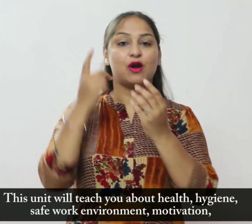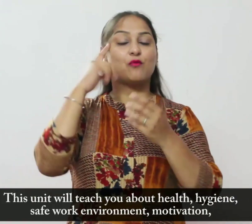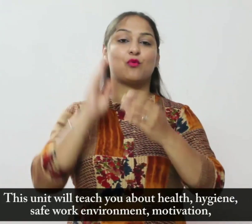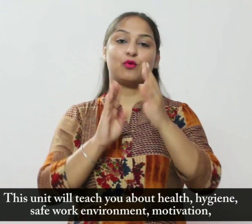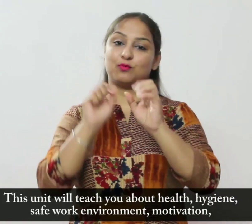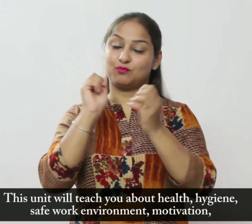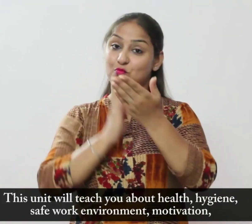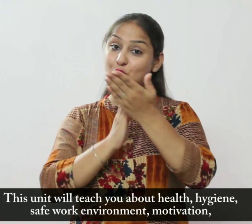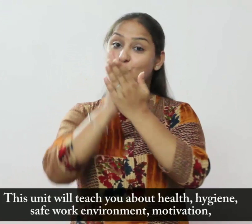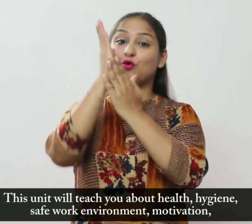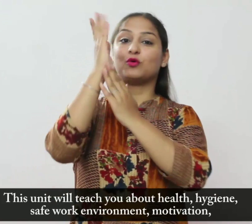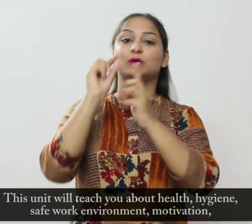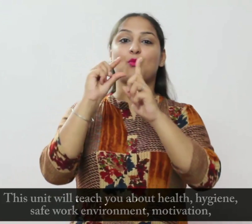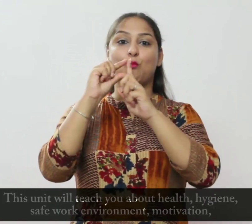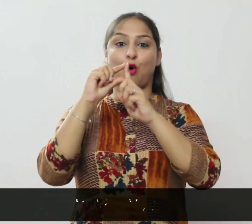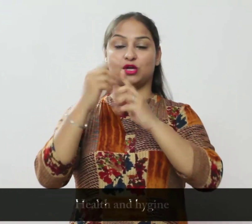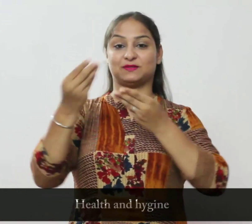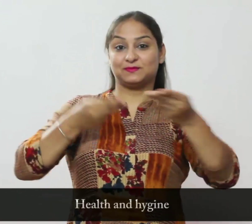स्वास्थ और सफाई